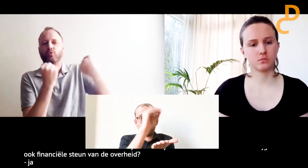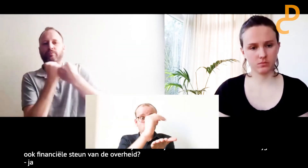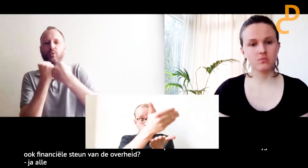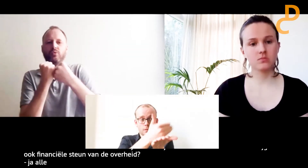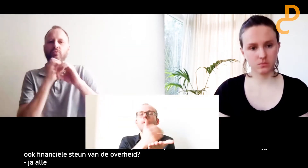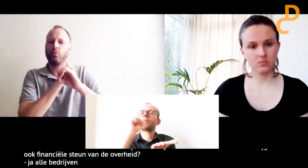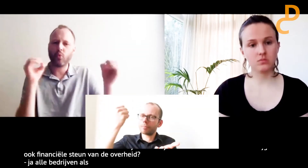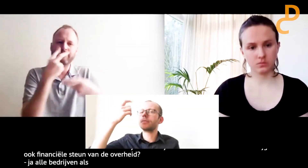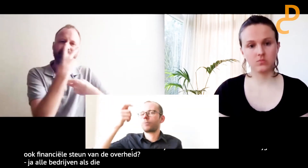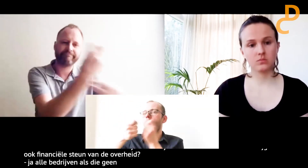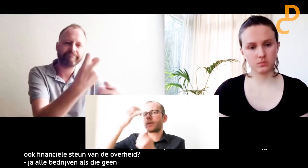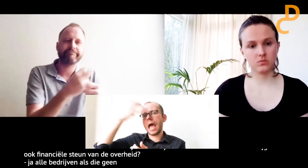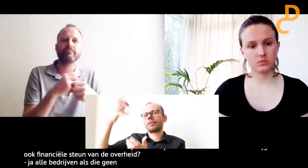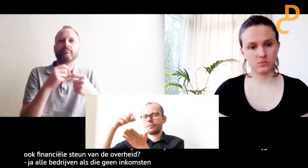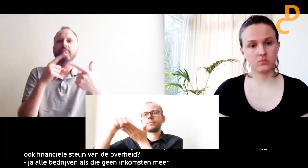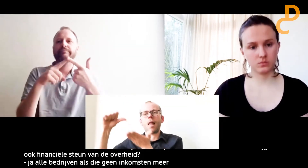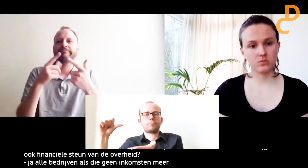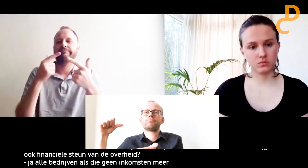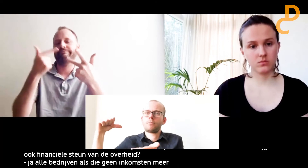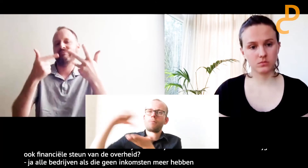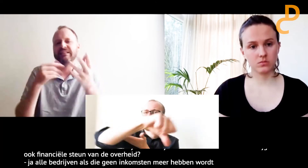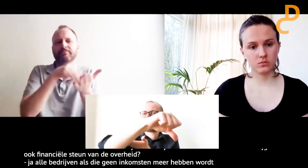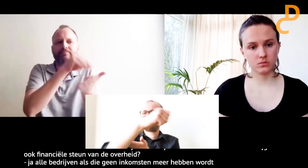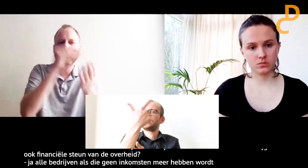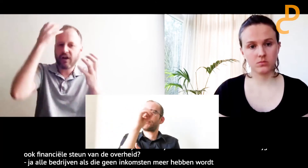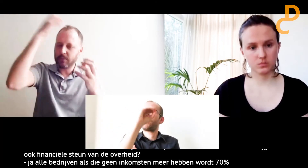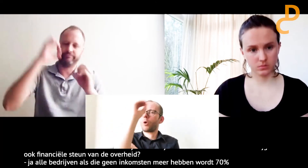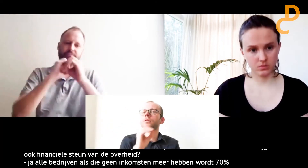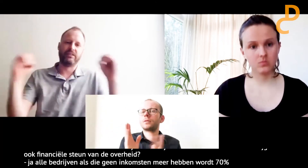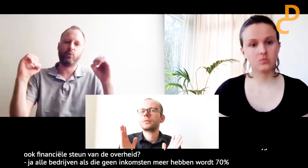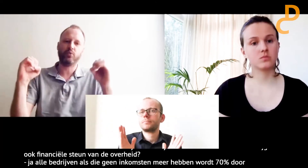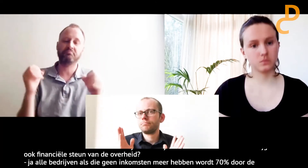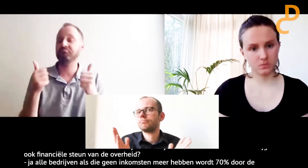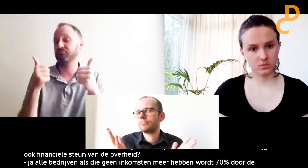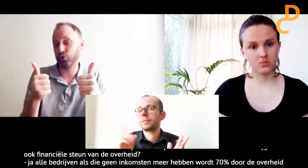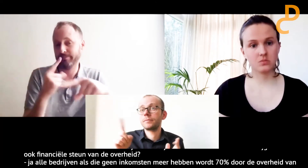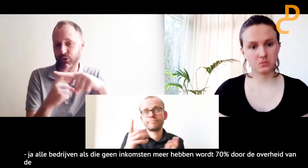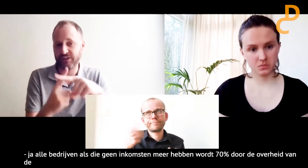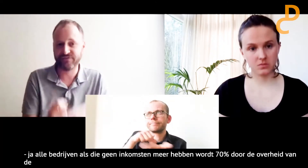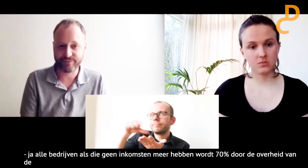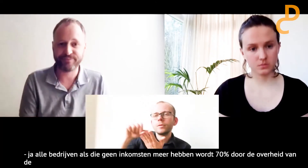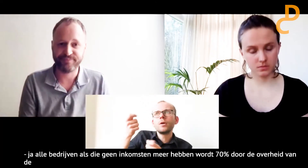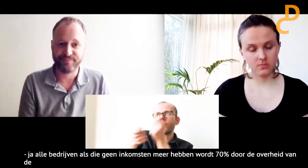% van hun inkomsten wordt nu door de overheid weer betaald. Dus die 70%. Ja.